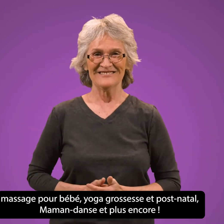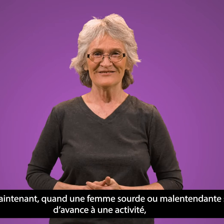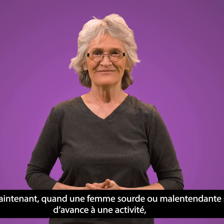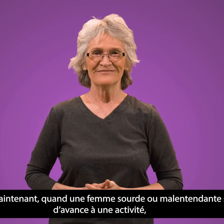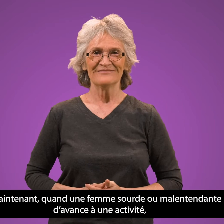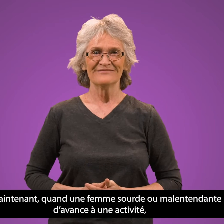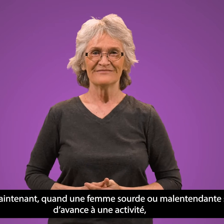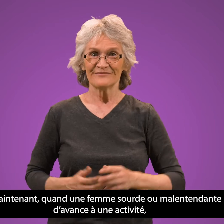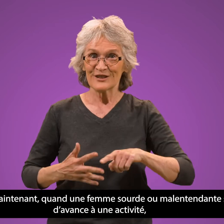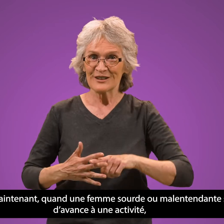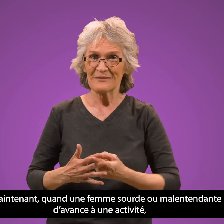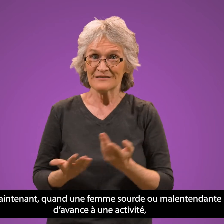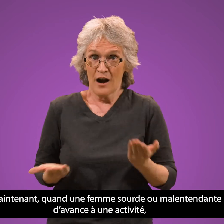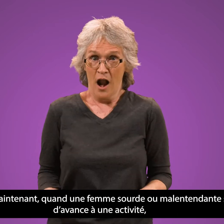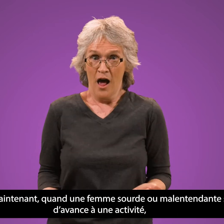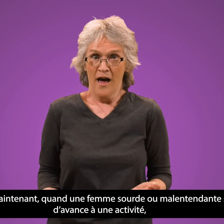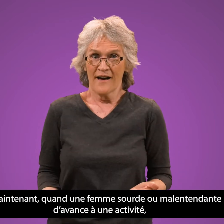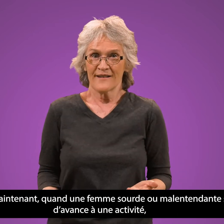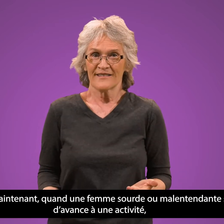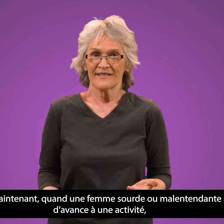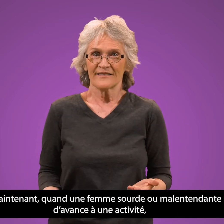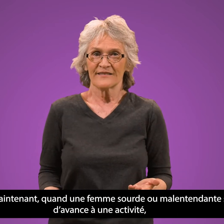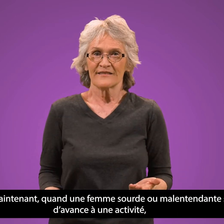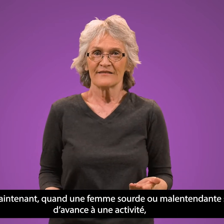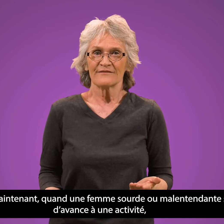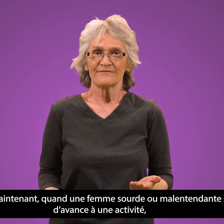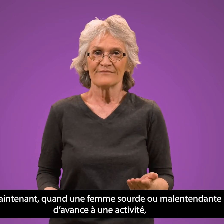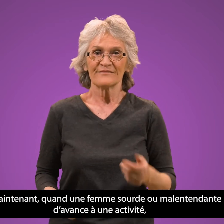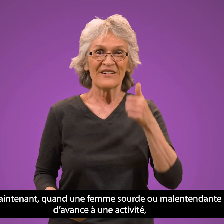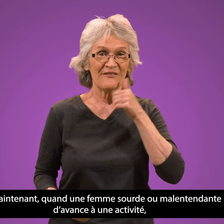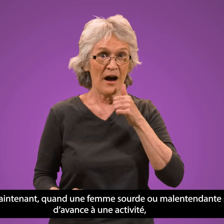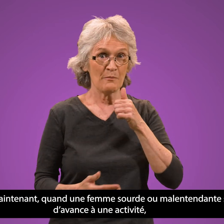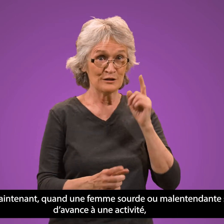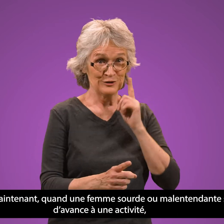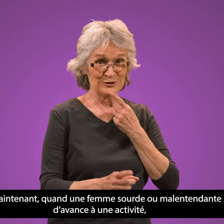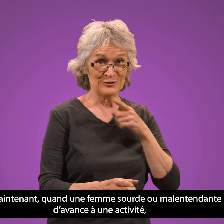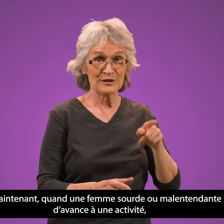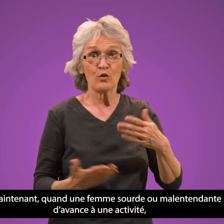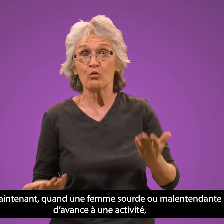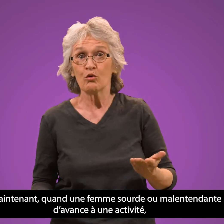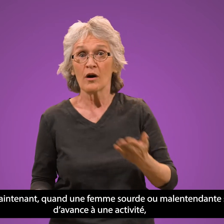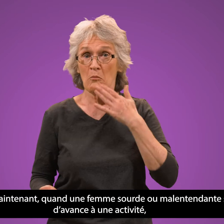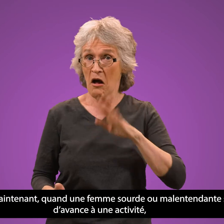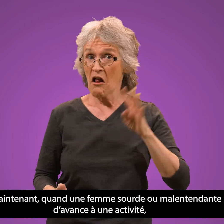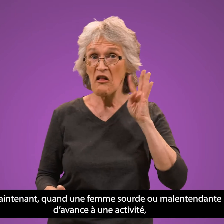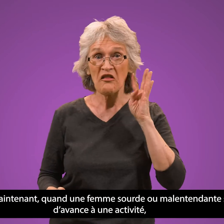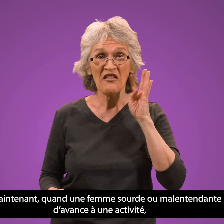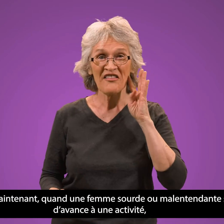À partir de maintenant, quand une femme sourde ou malentendante s'inscrit d'avance à une activité,